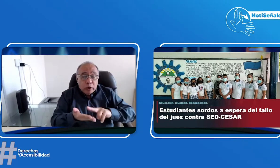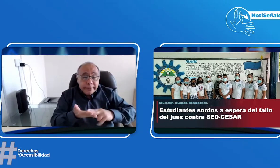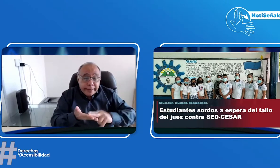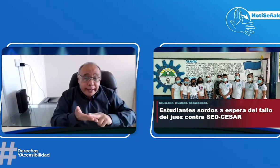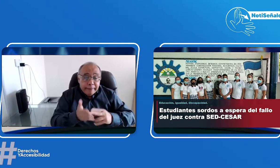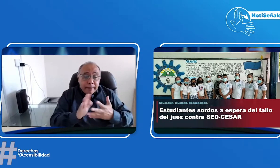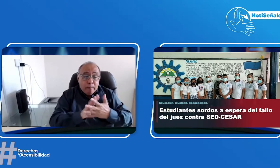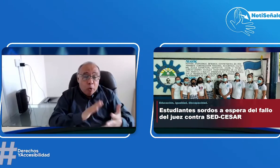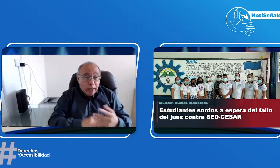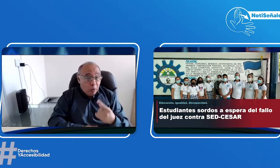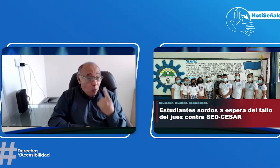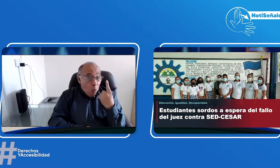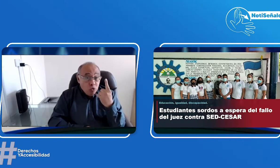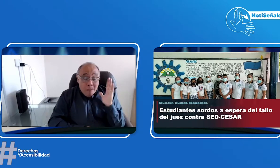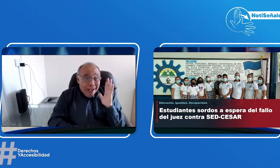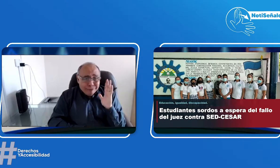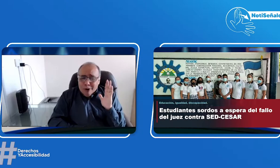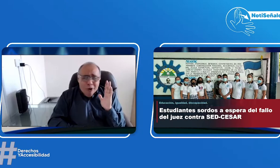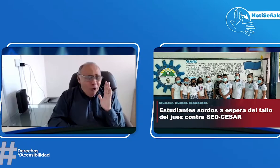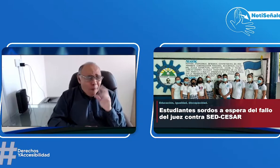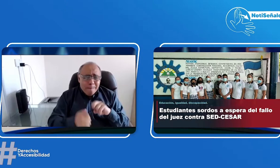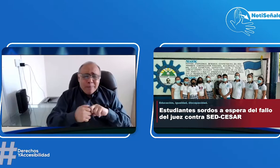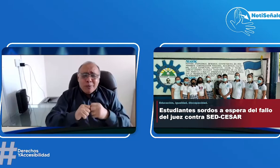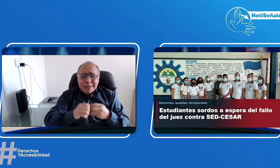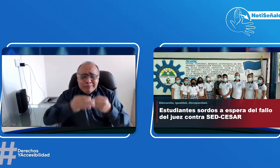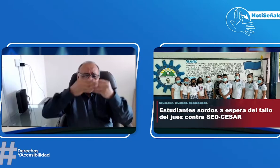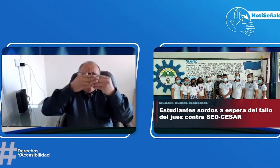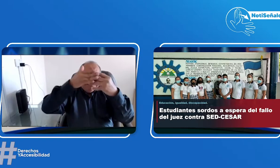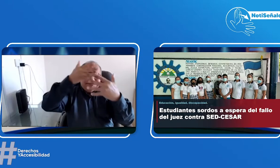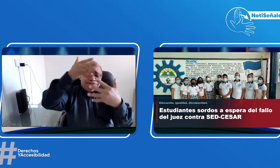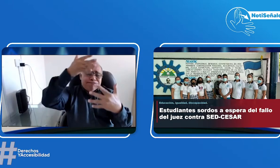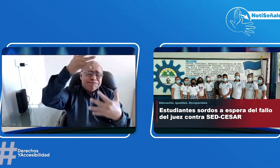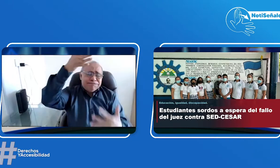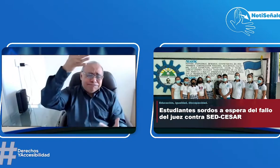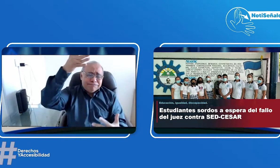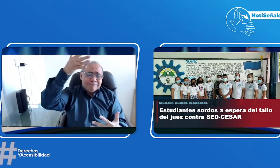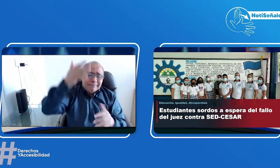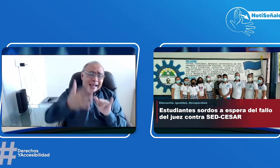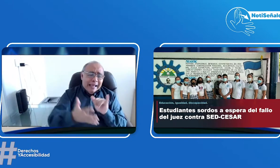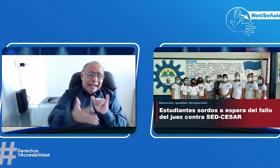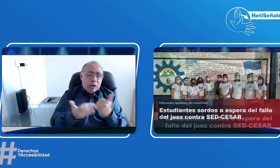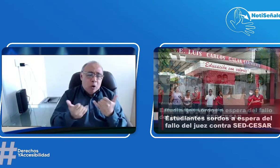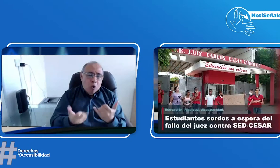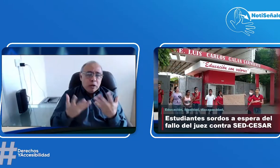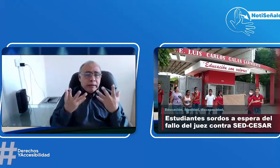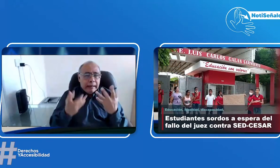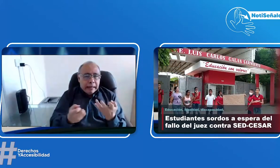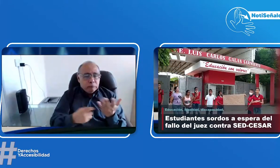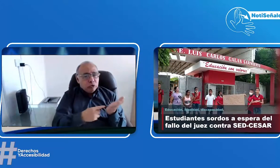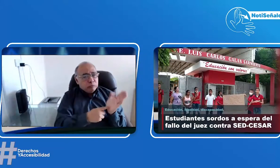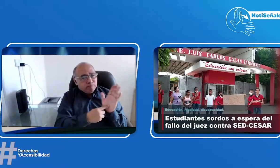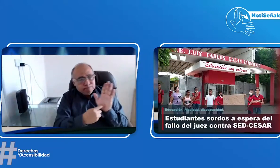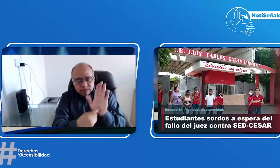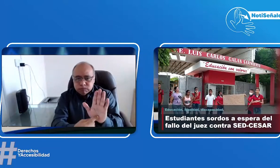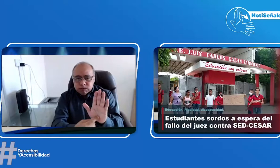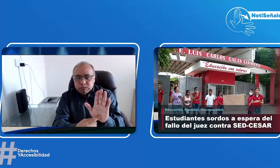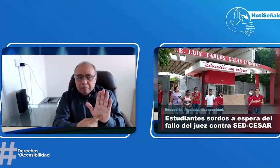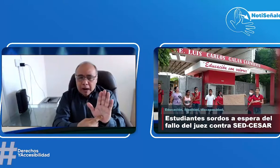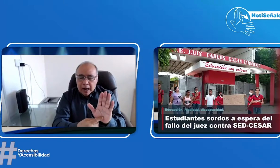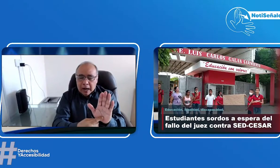y se presenta el problema con la contratación de modelos lingüísticos, de intérpretes, y este no es el único problema que sucede